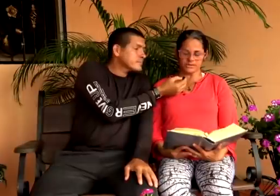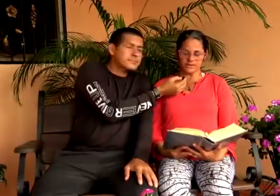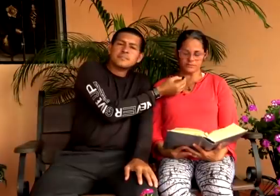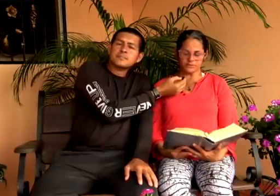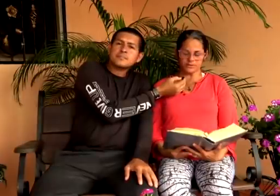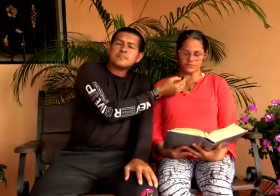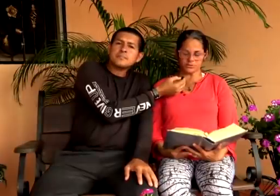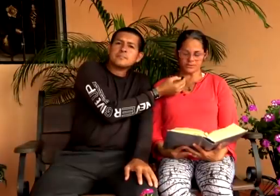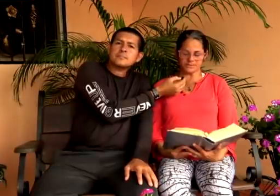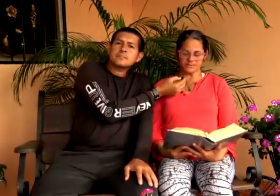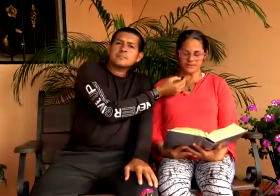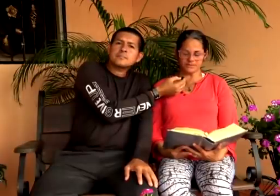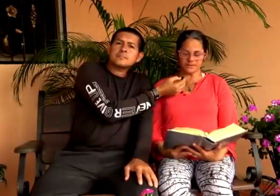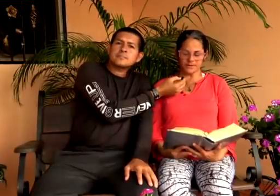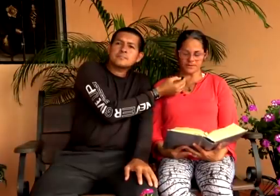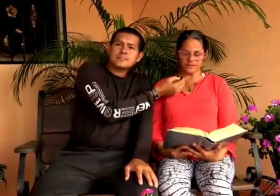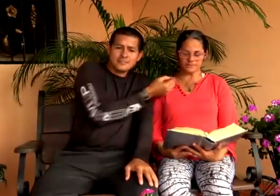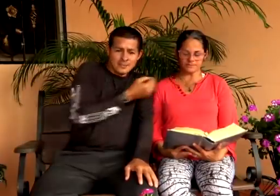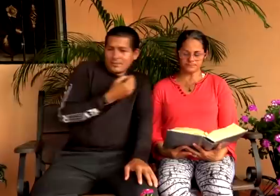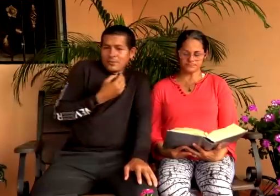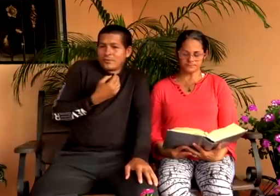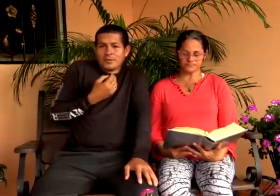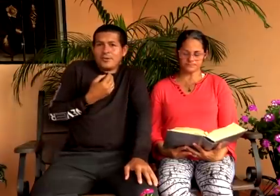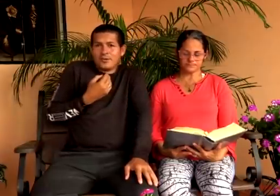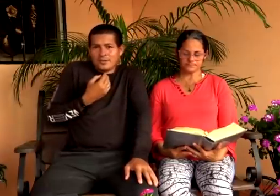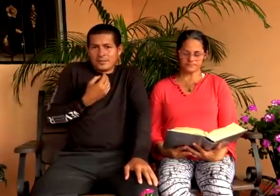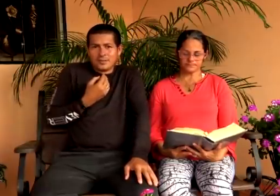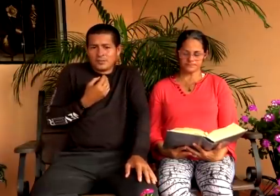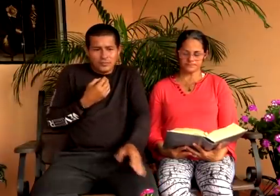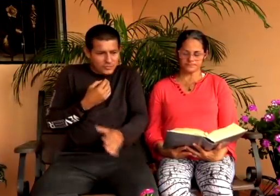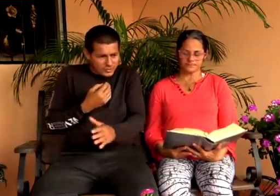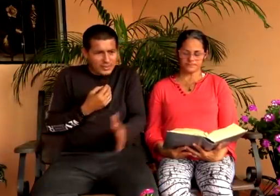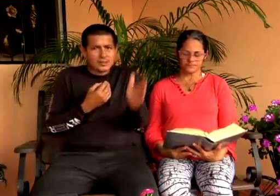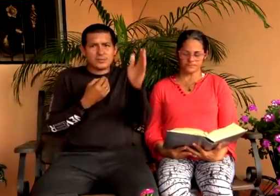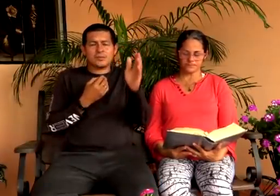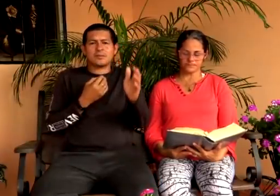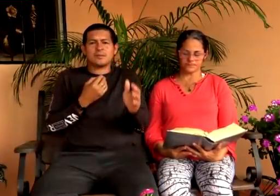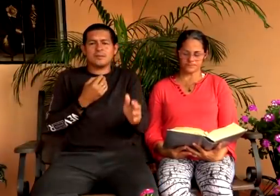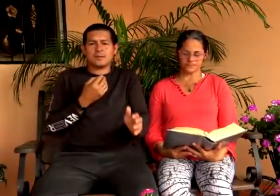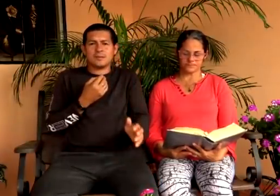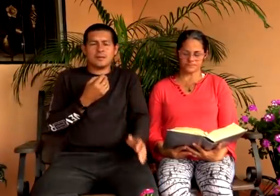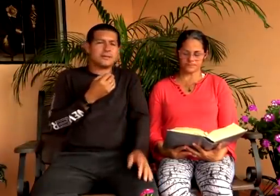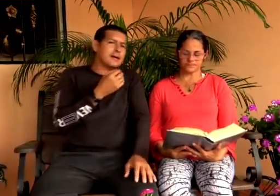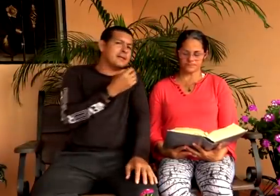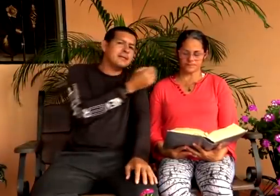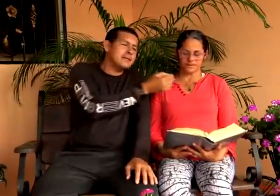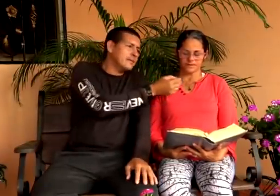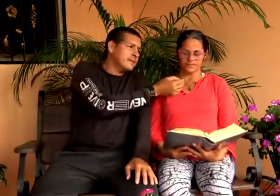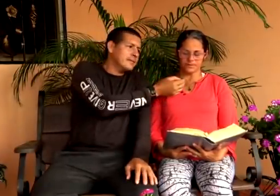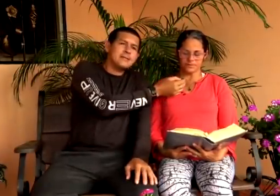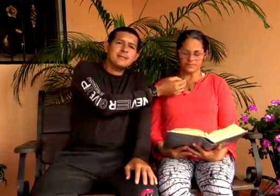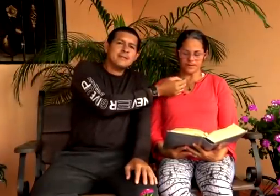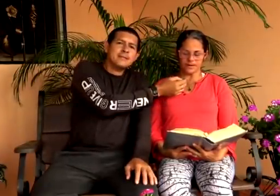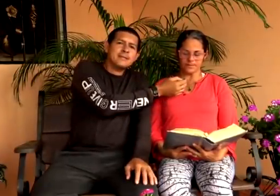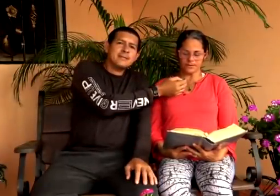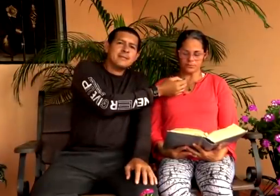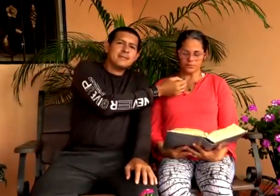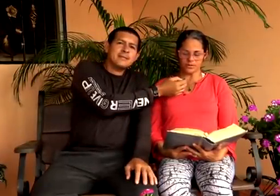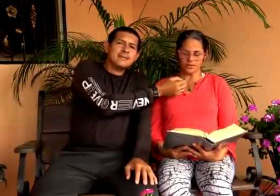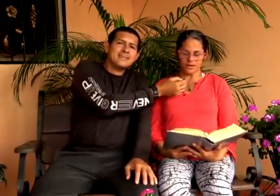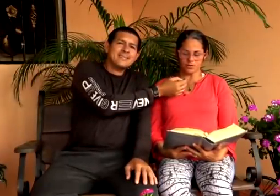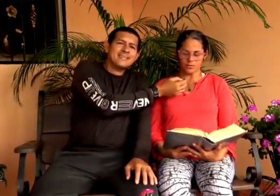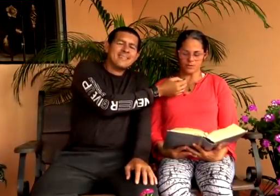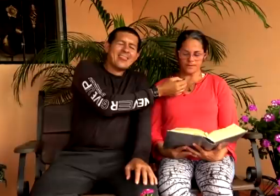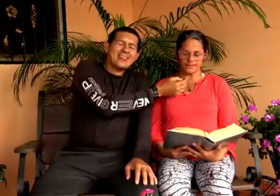Yo sé que ustedes son descendientes de Abraham. Eso lo sé yo, dice Jesús, yo sé que son descendientes de Abraham. Pero mi palabra